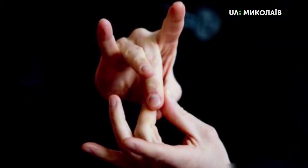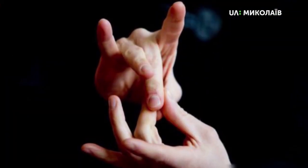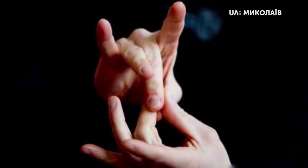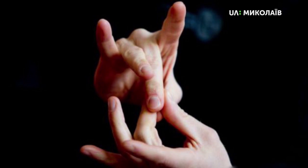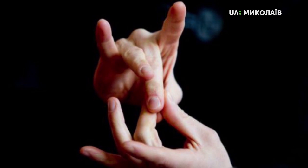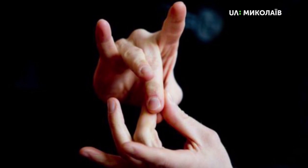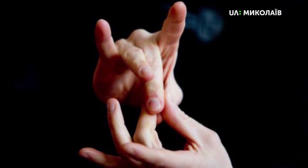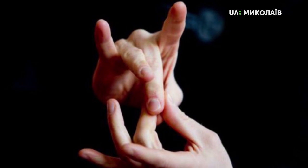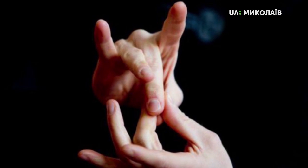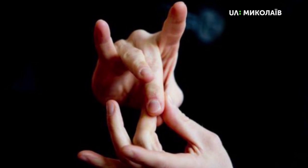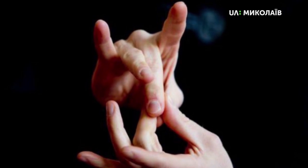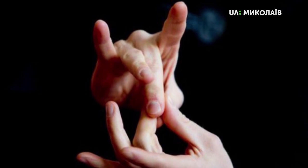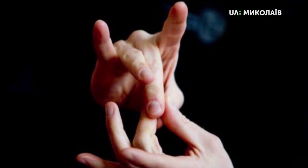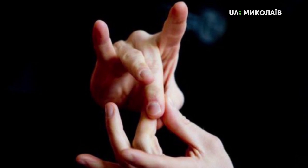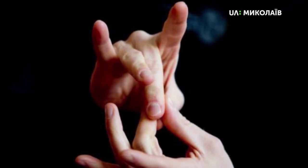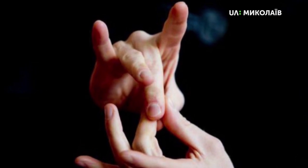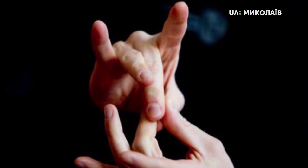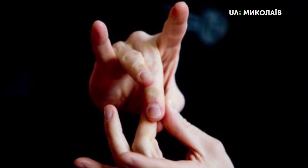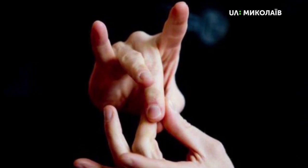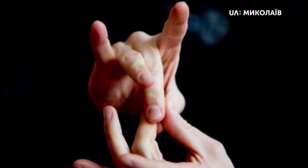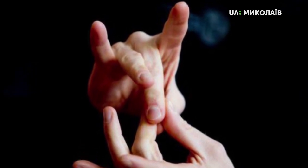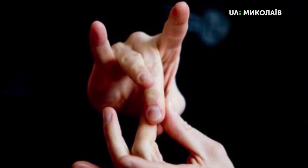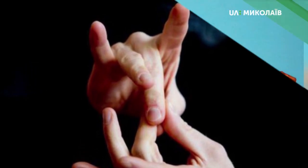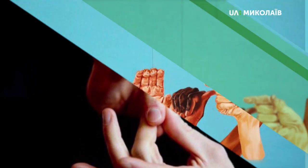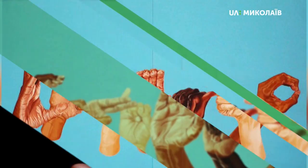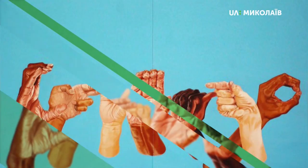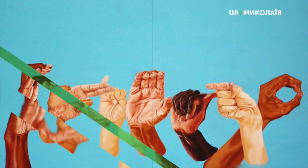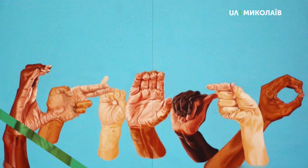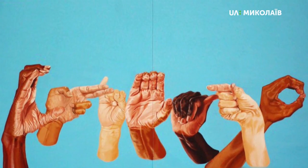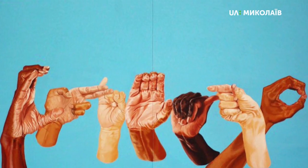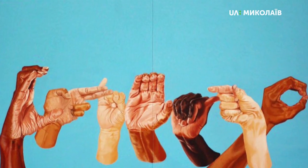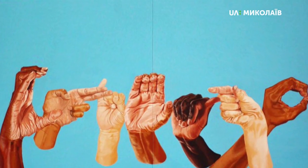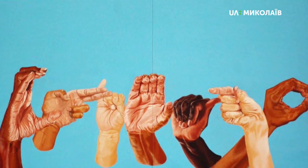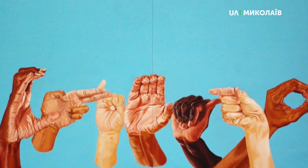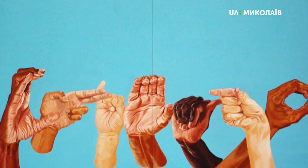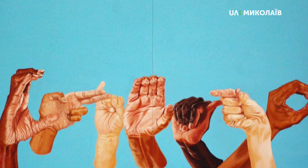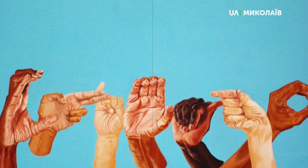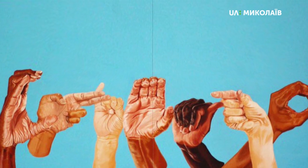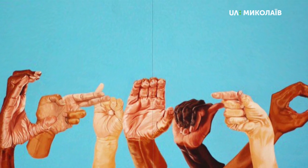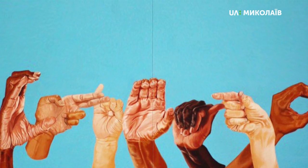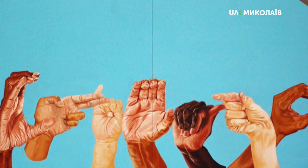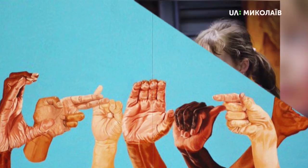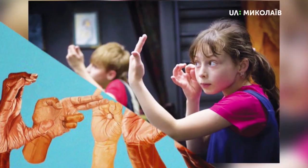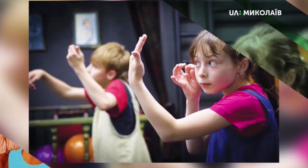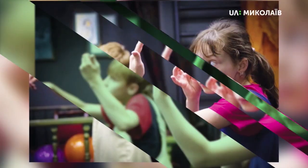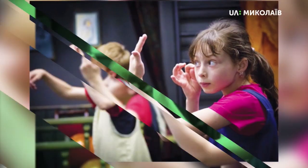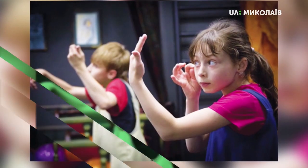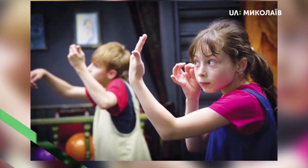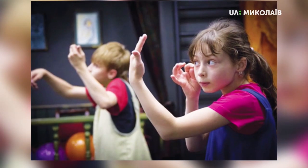скільки і звукових мов. Кожна така мова формується на основі культурних традицій, історії, та часто дуже відрізняється